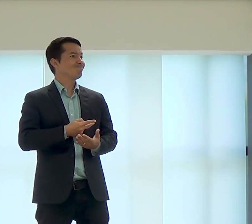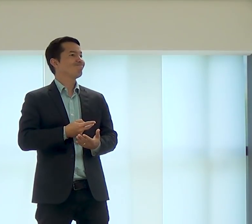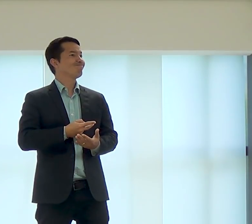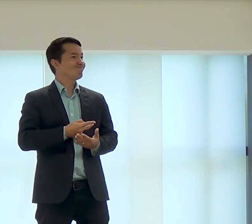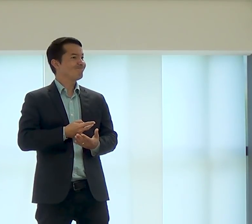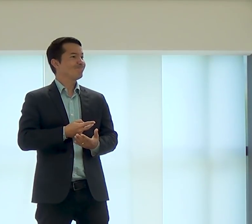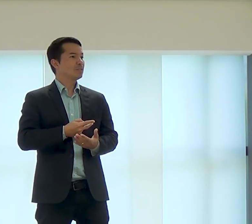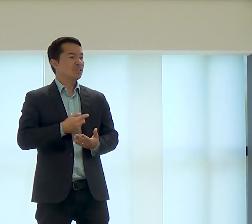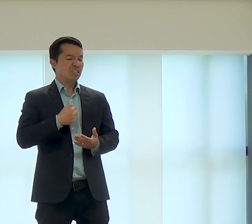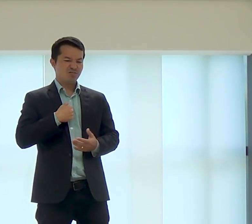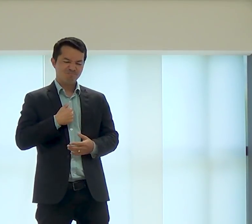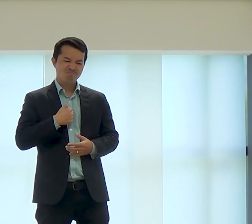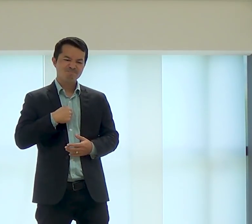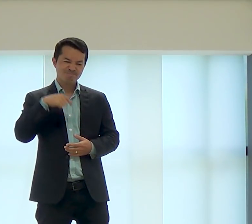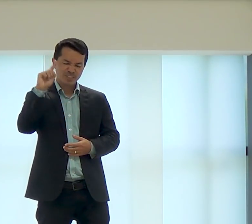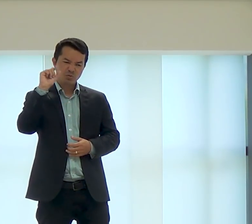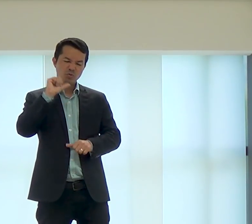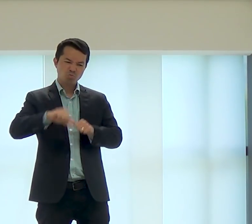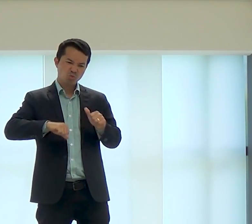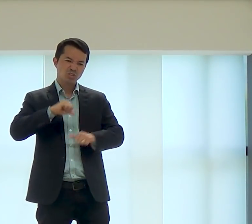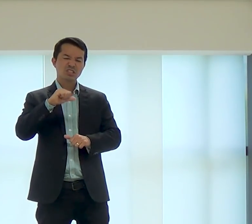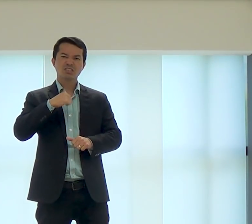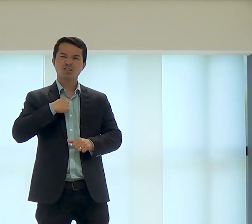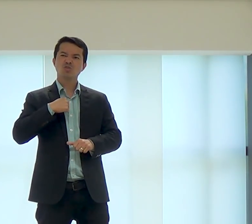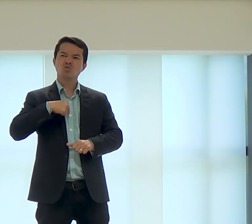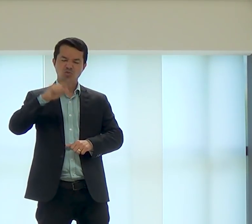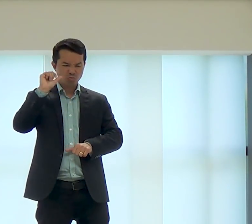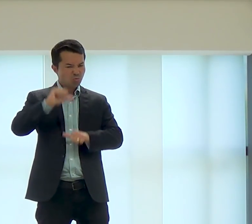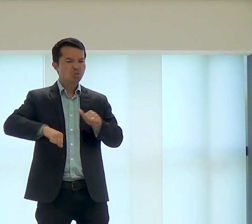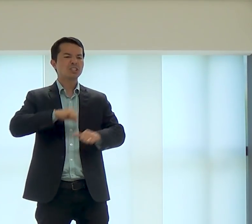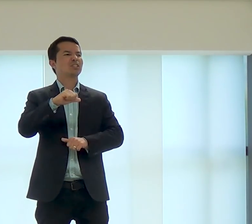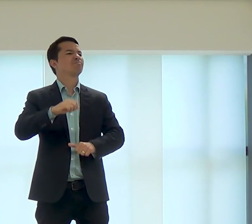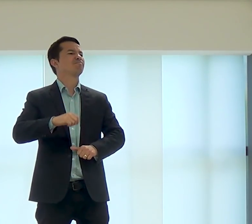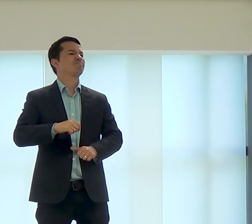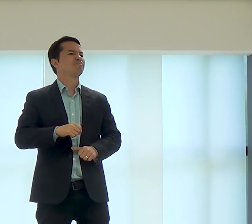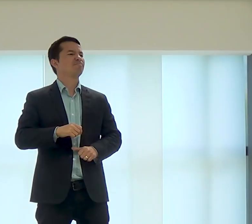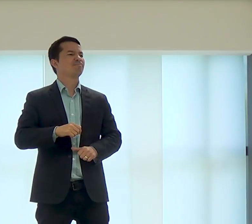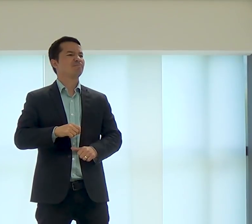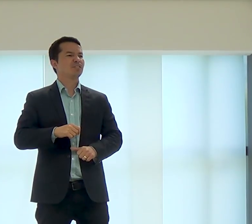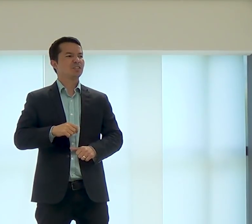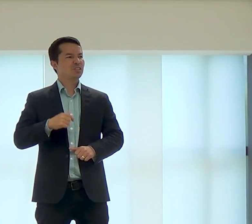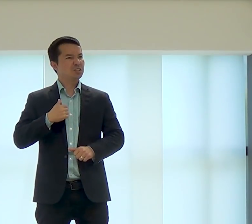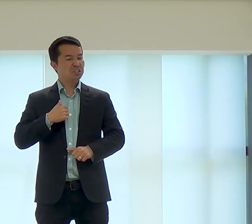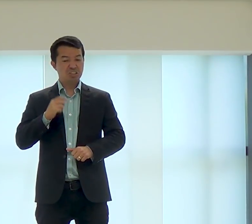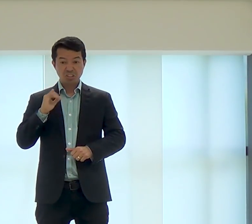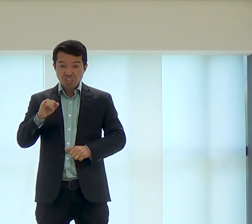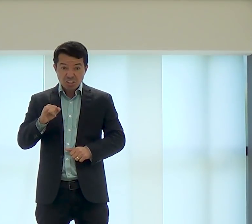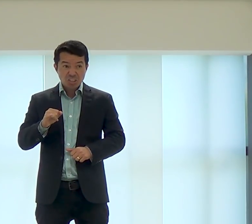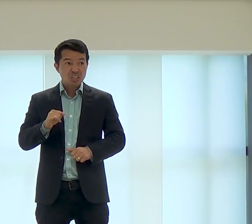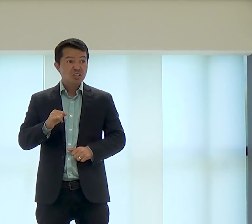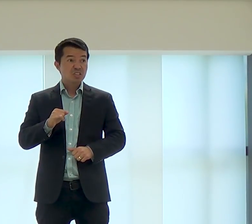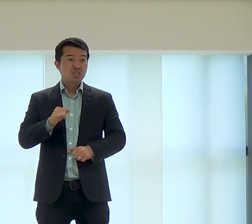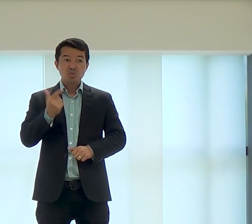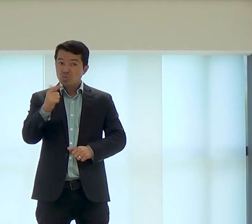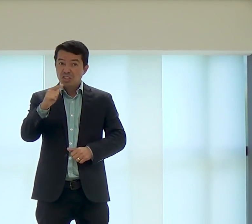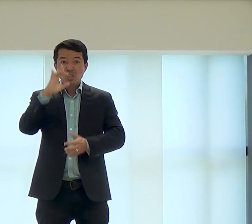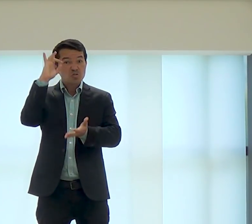eu esperia o que era errado, eu decidi então que eu precisava mudar, pois